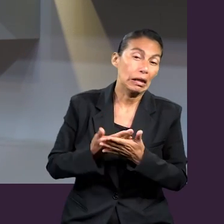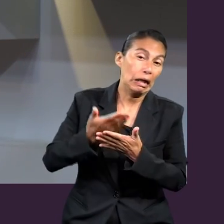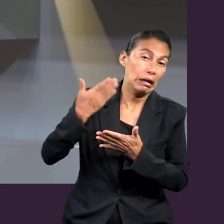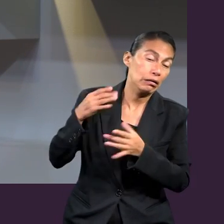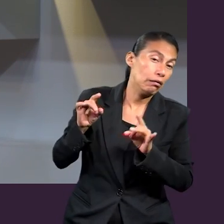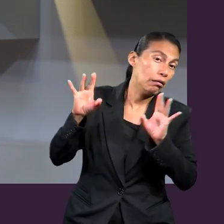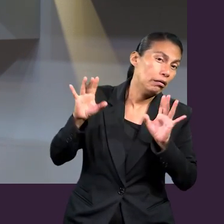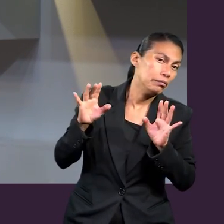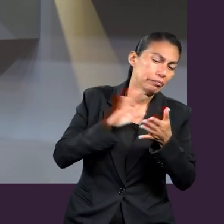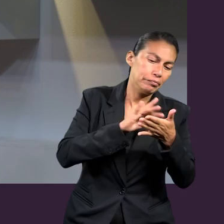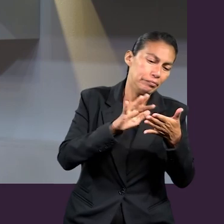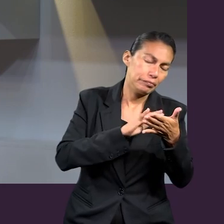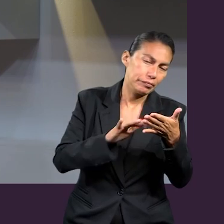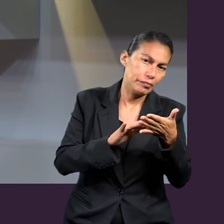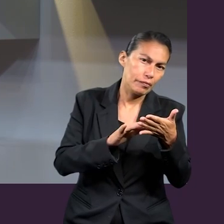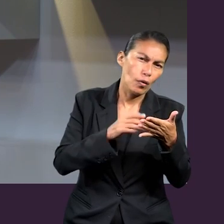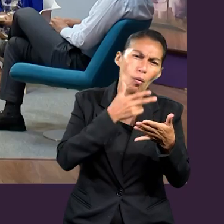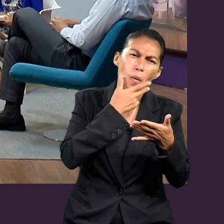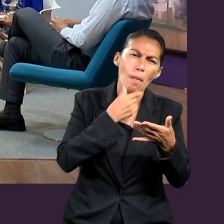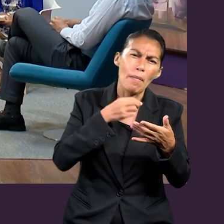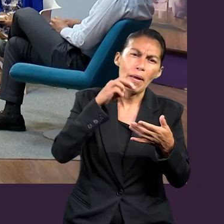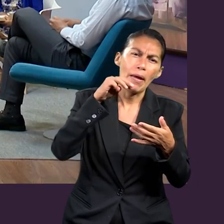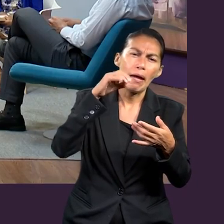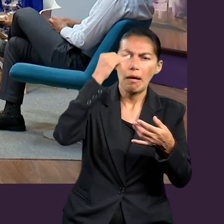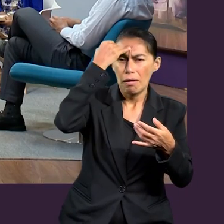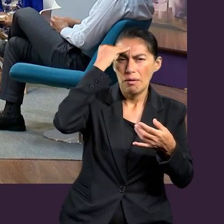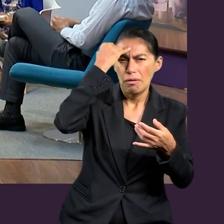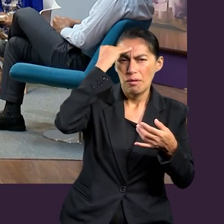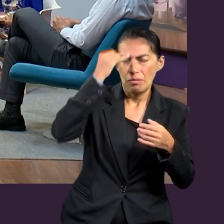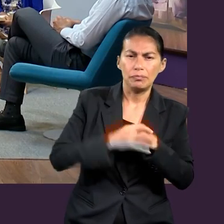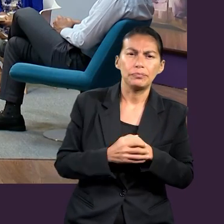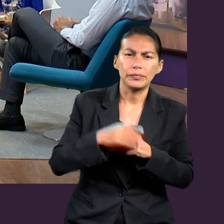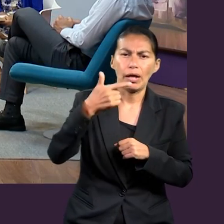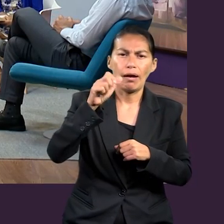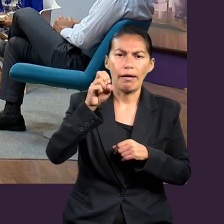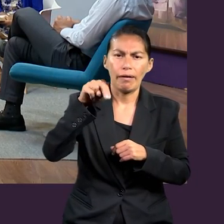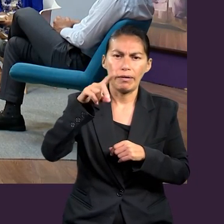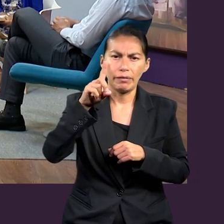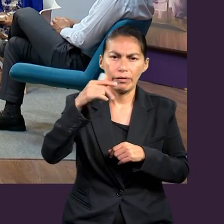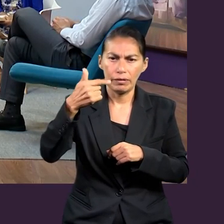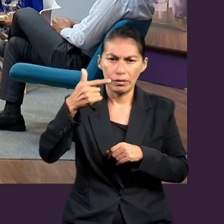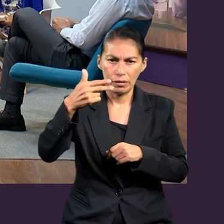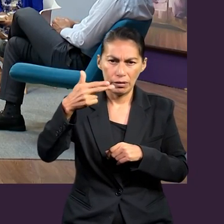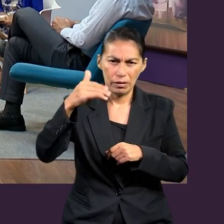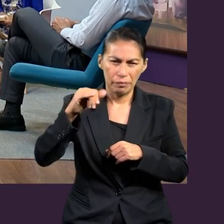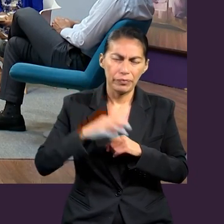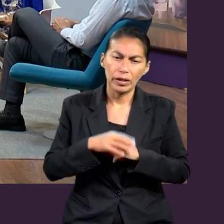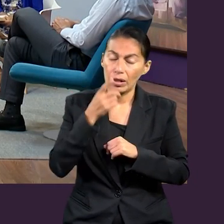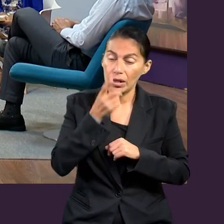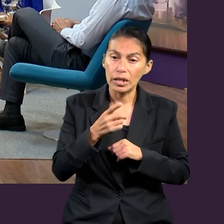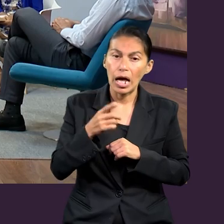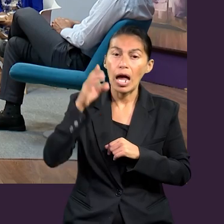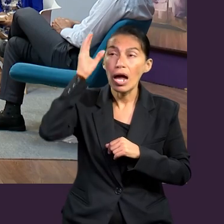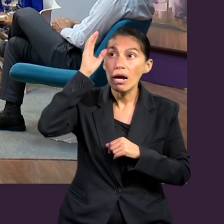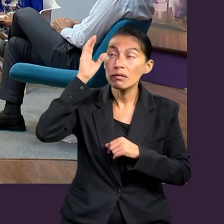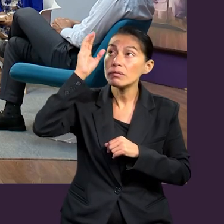declaración de Gandhi, Mahatma Gandhi, aquel gran hombre que tuvo la India. Dijo, me gusta el Cristo de los cristianos.